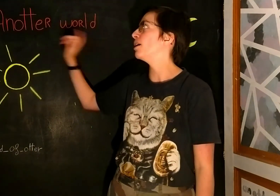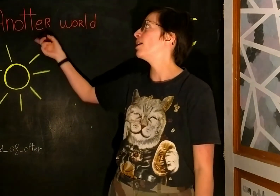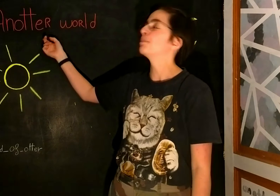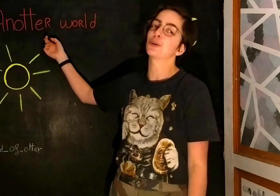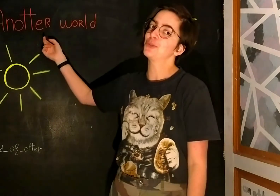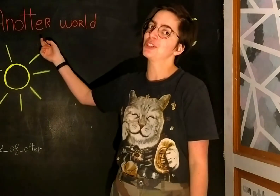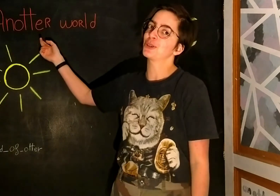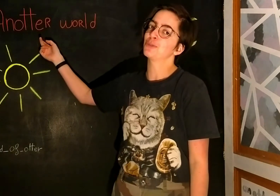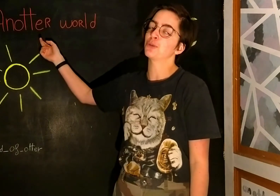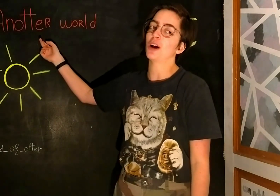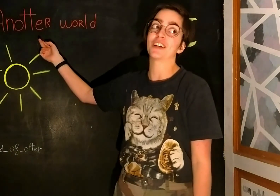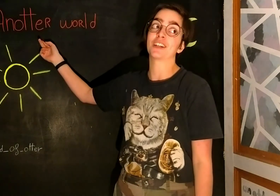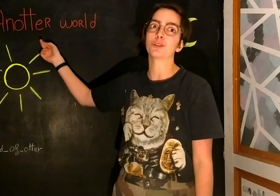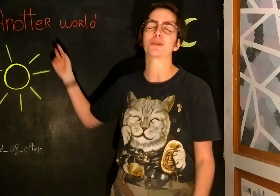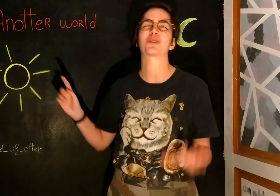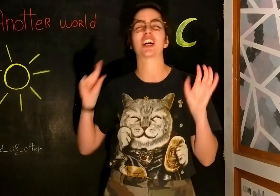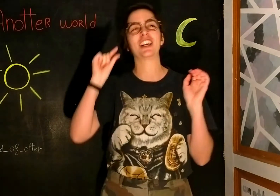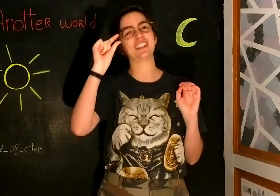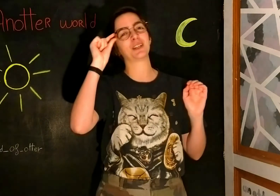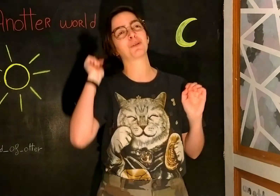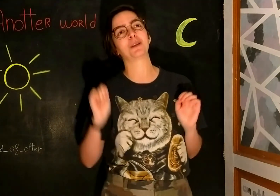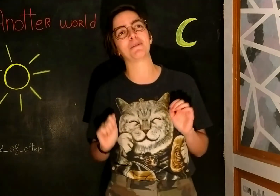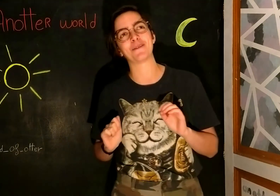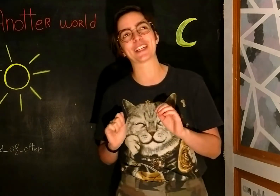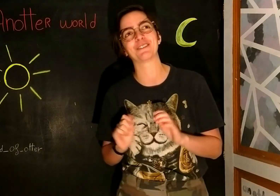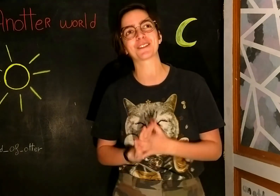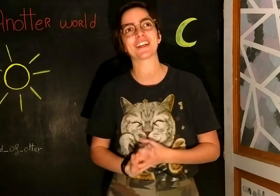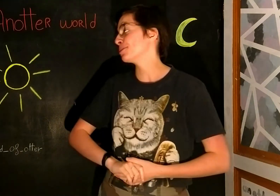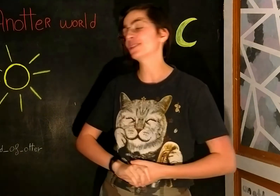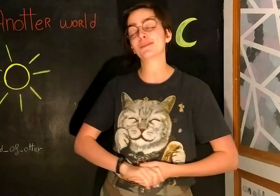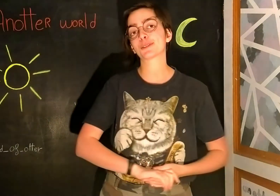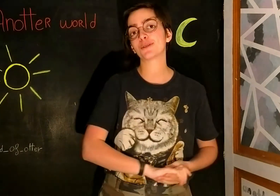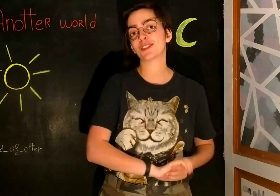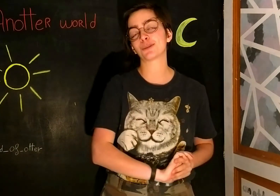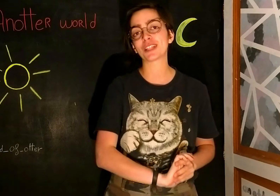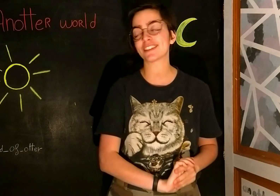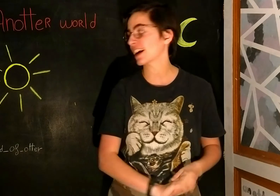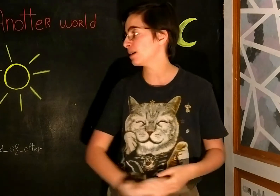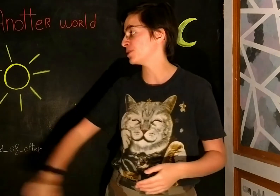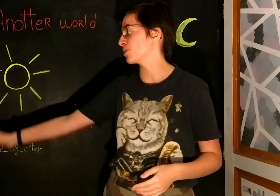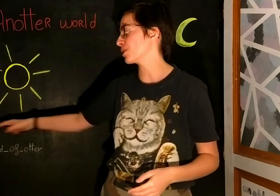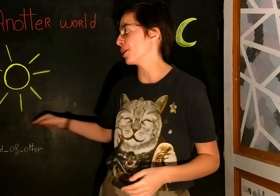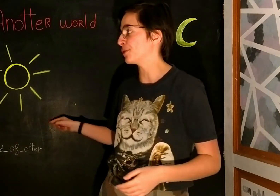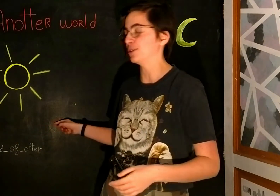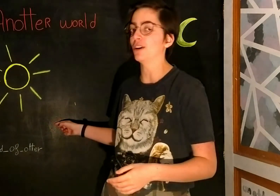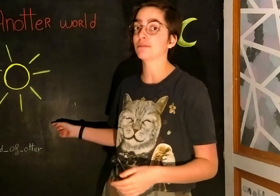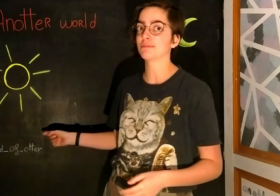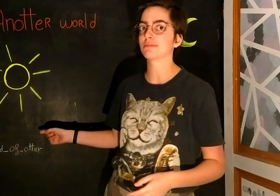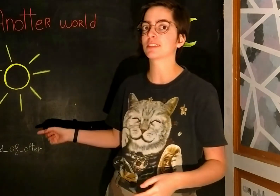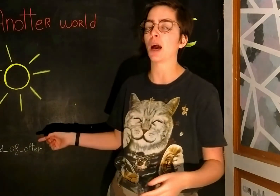pour le petit jeu de nouveau avec les loups parce que j'ai un léger problème avec les loups. Tu peux aussi me retrouver sur mon Instagram, The World of Other, qui